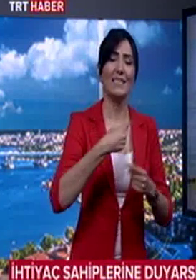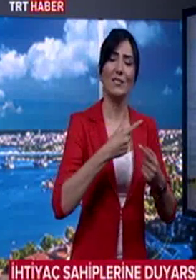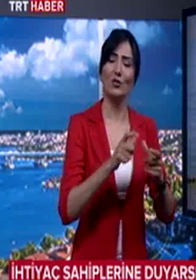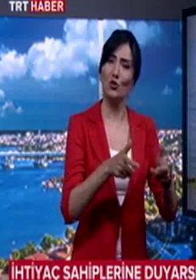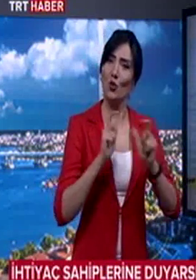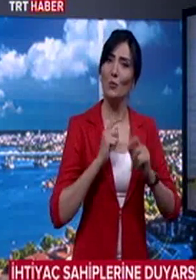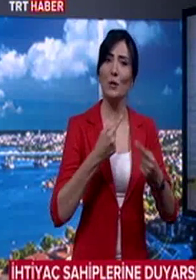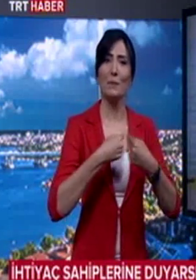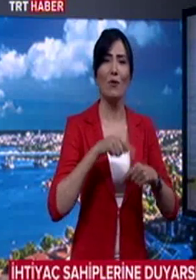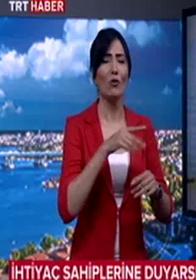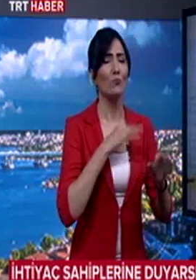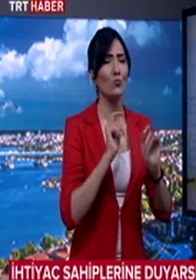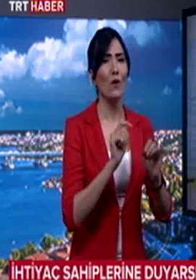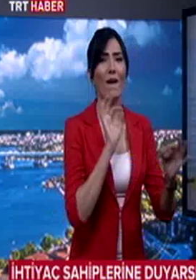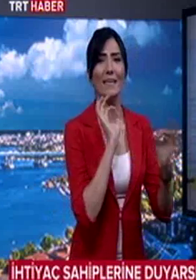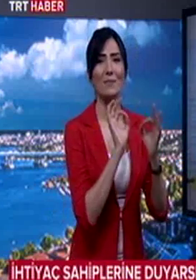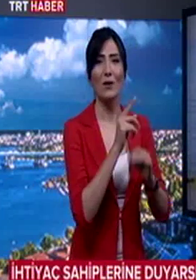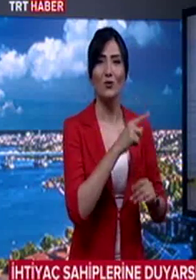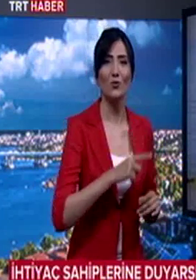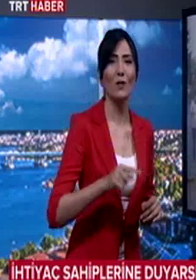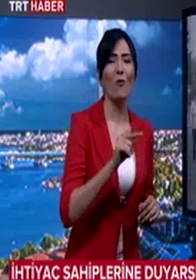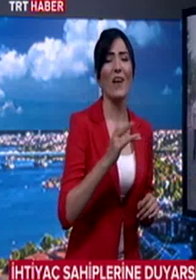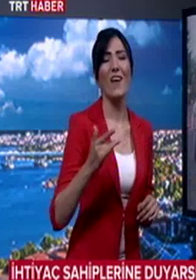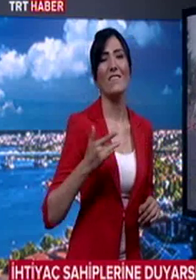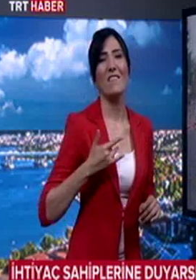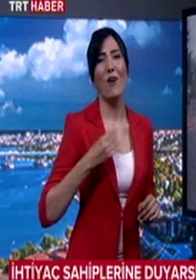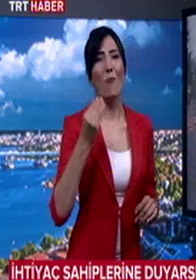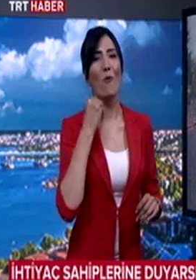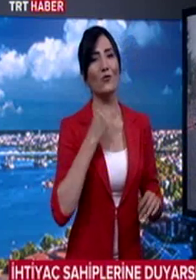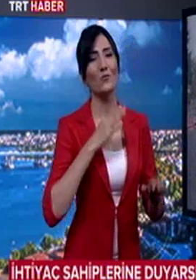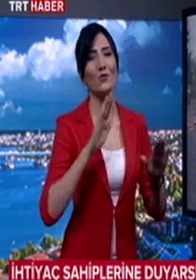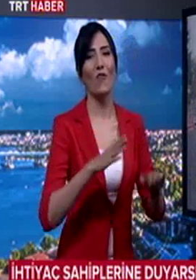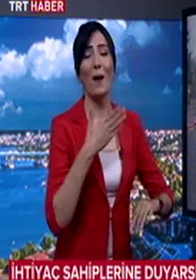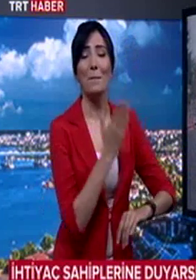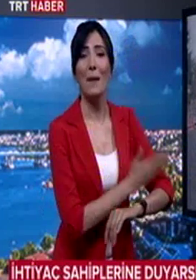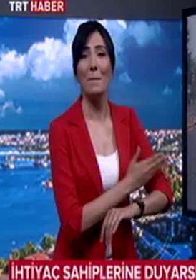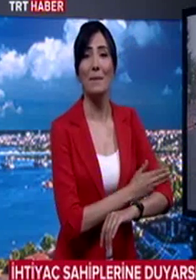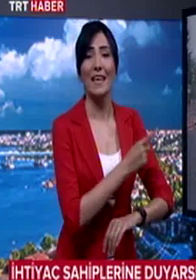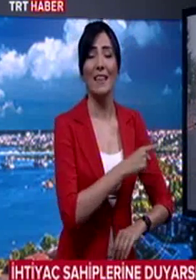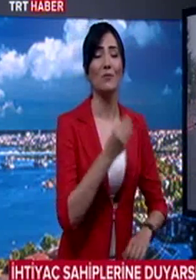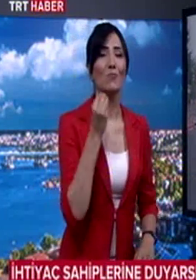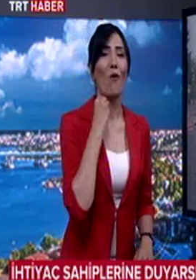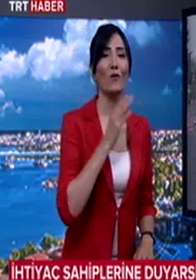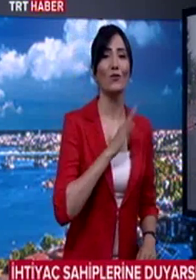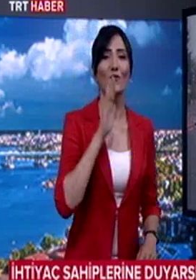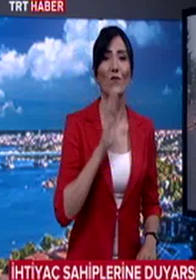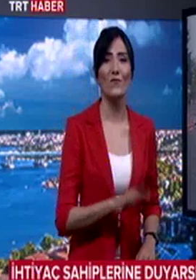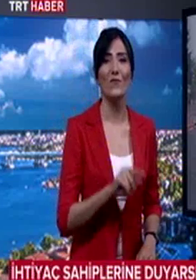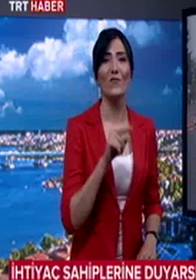onlarla irdevat kuralım. Çünkü onlara vefa borçluyuz. Memleketimizin borcu var. Bu vadan için çanını vermiş